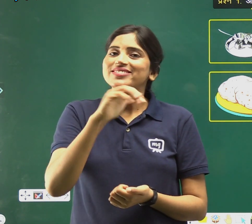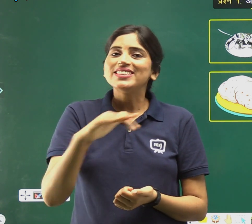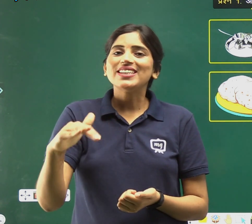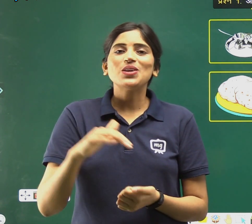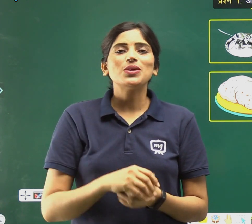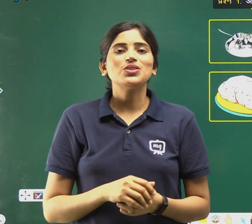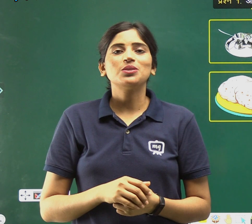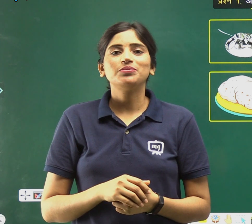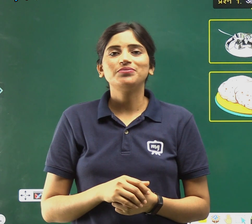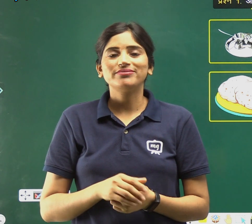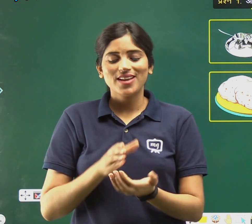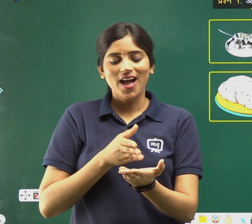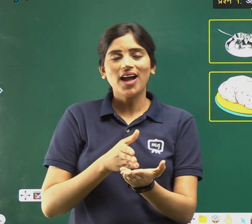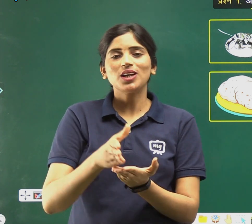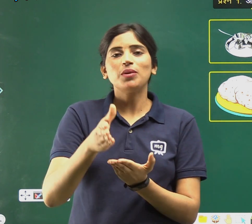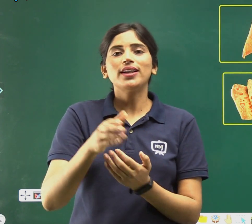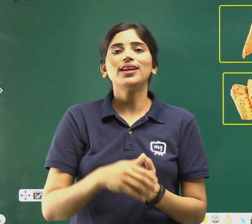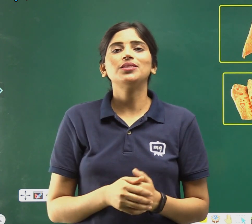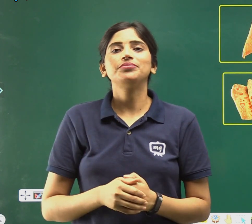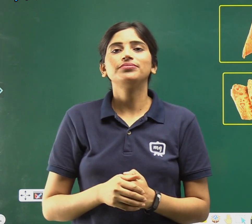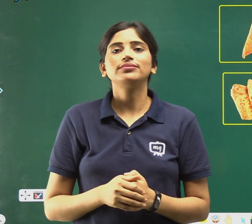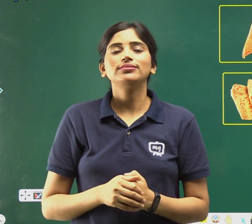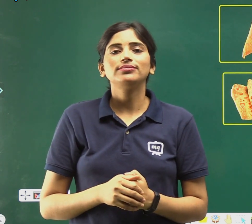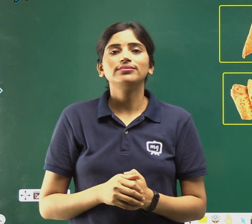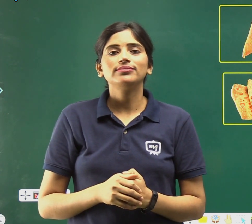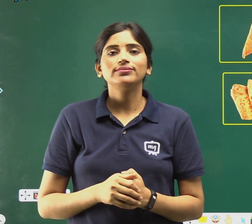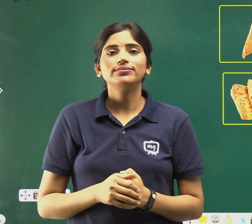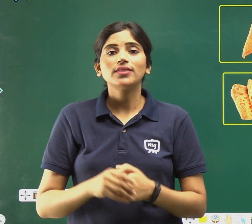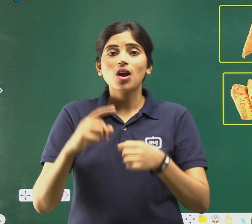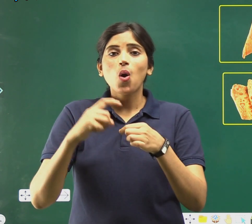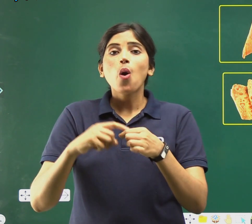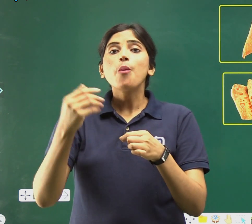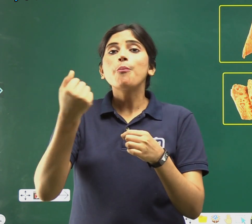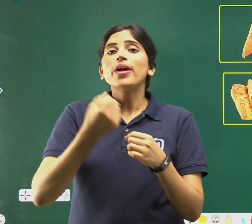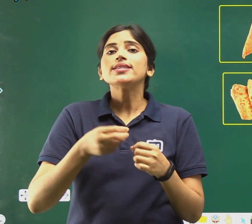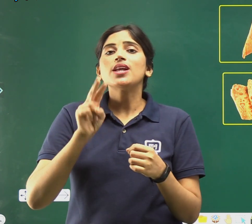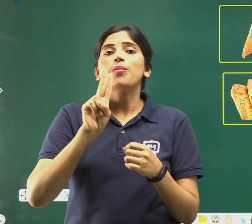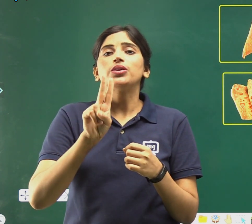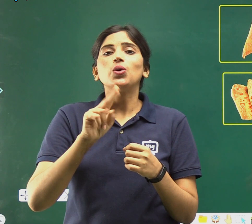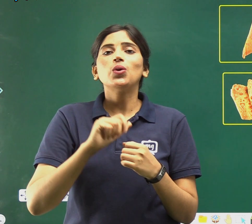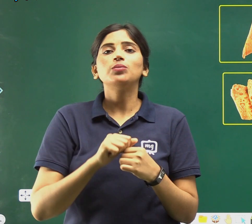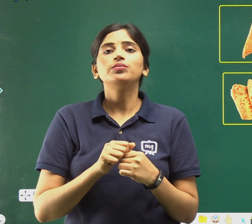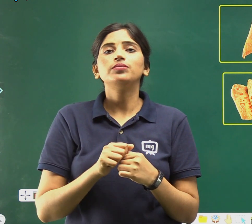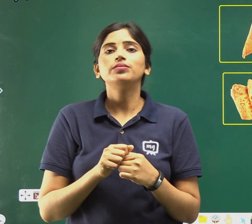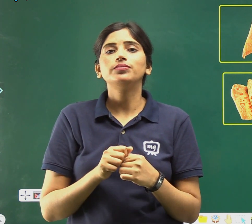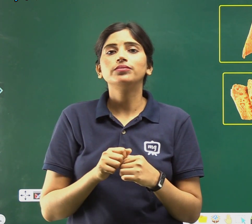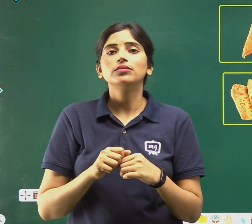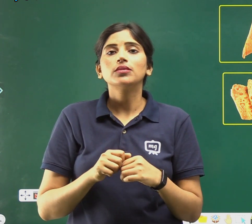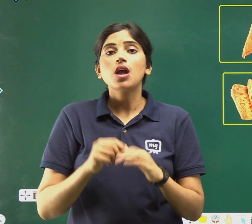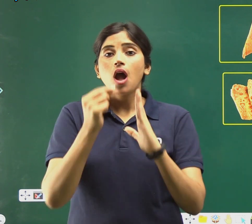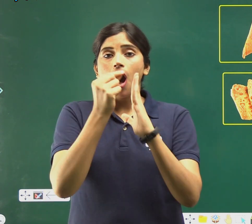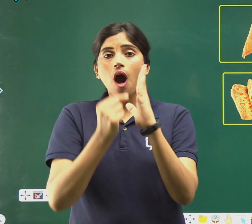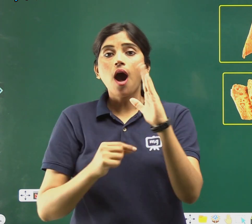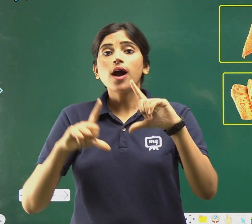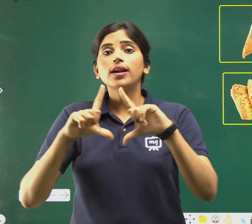बच्चों? आगे बढ़ें, प्रैश नमबर दो, आकरतियों